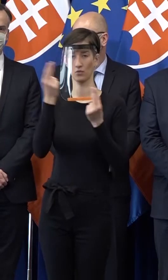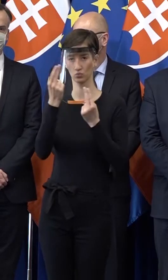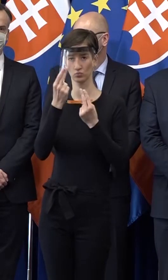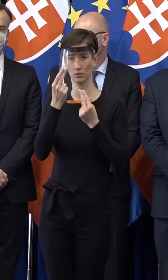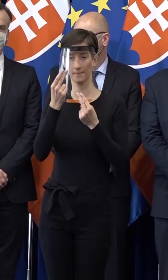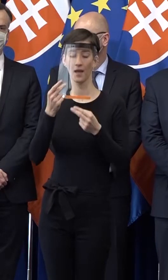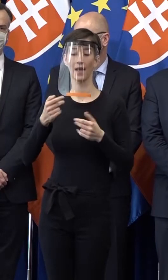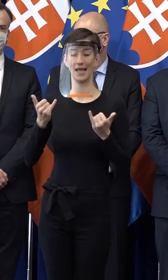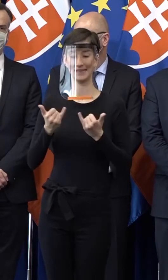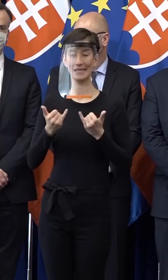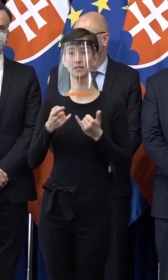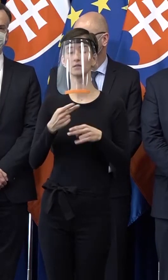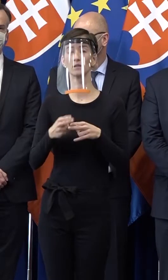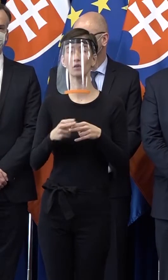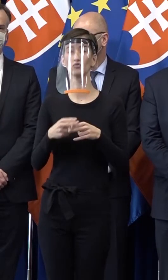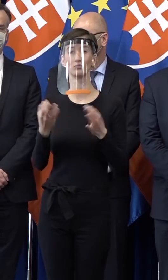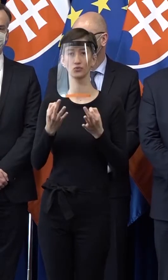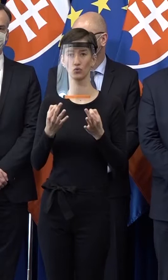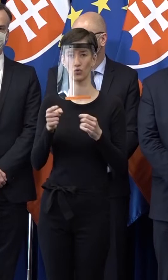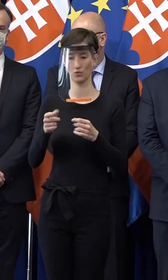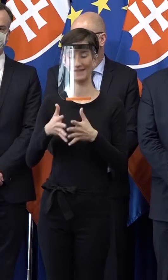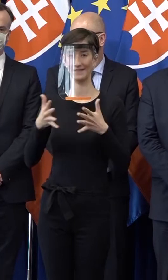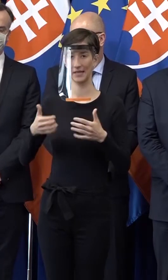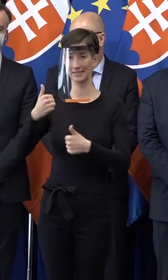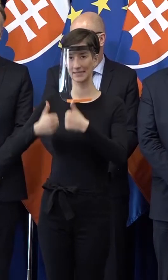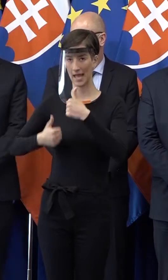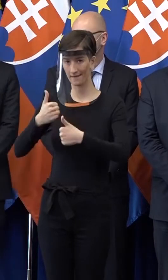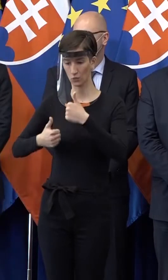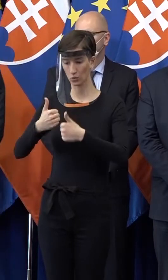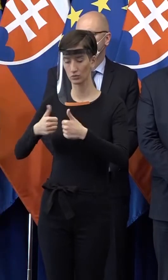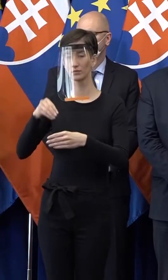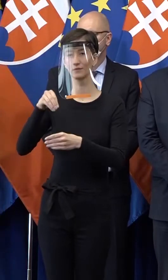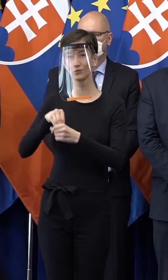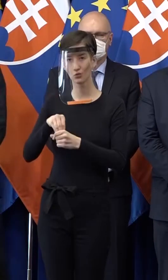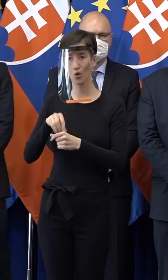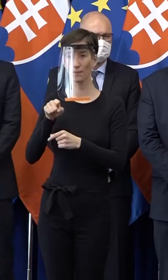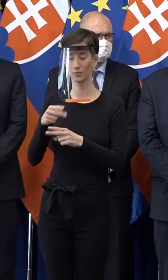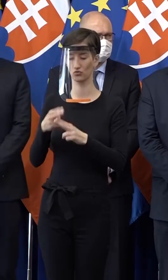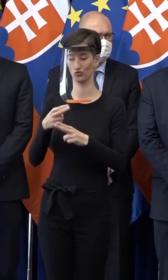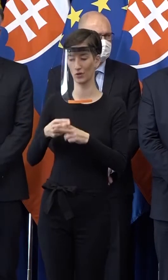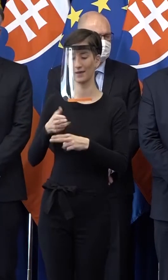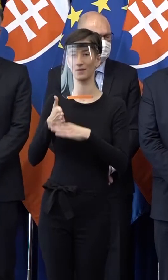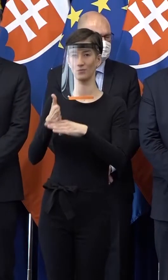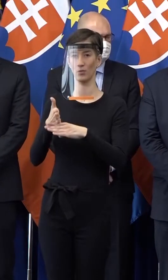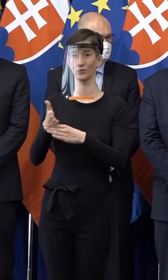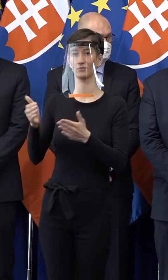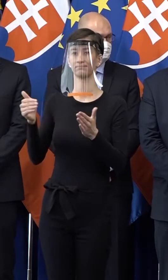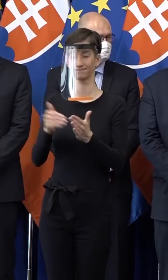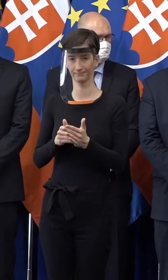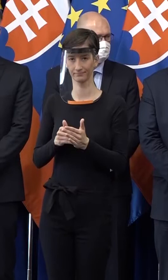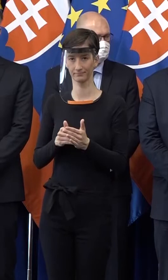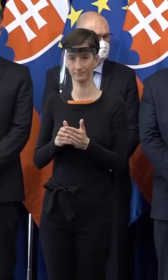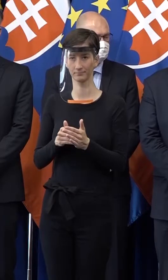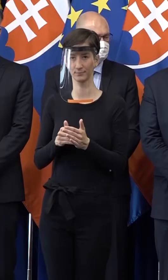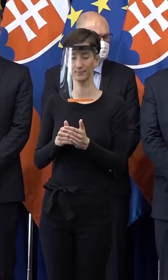jednoducho my sa dneska bavíme len o tých firmách, ktoré teoreticky tú štátnu pomoc už potrebujú,